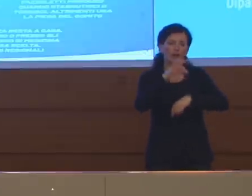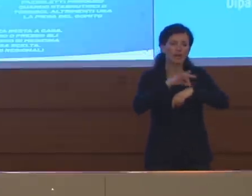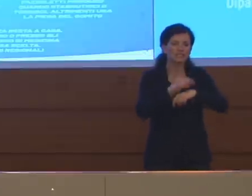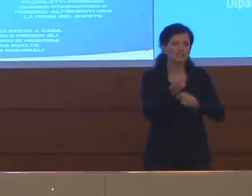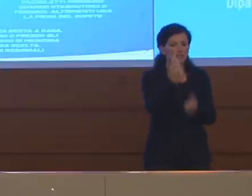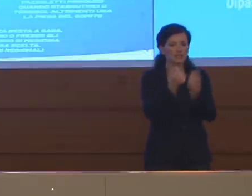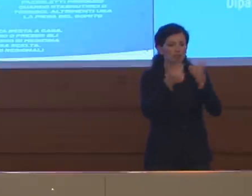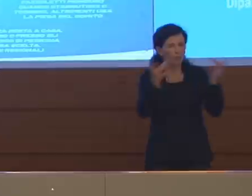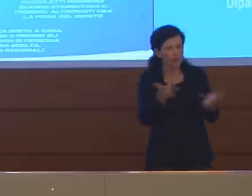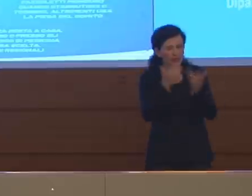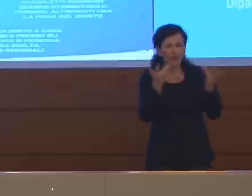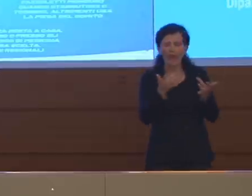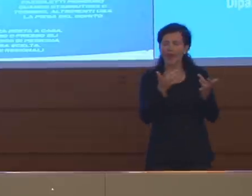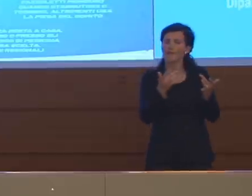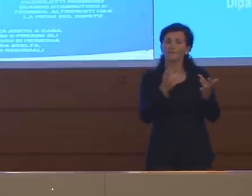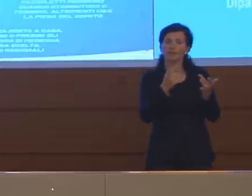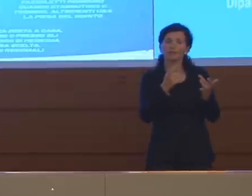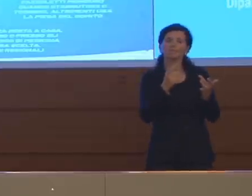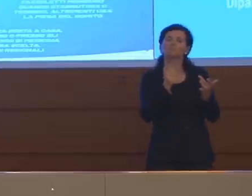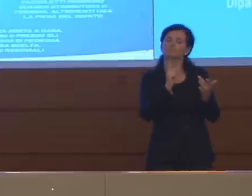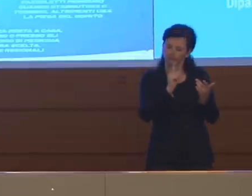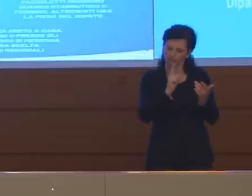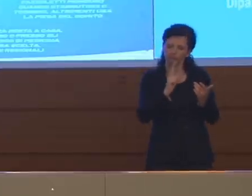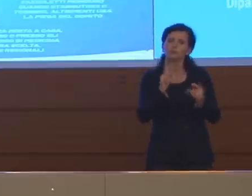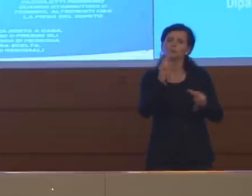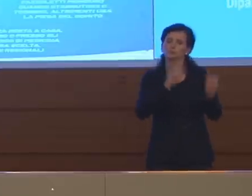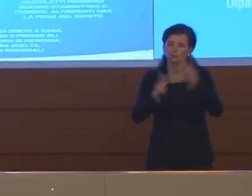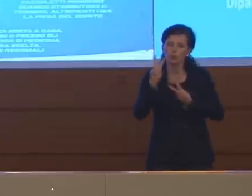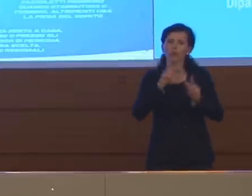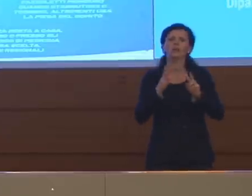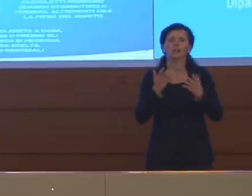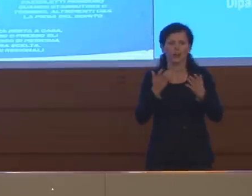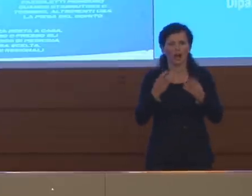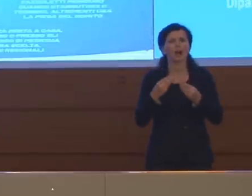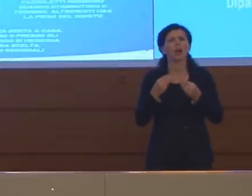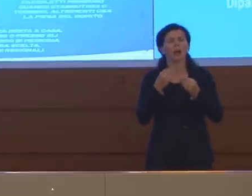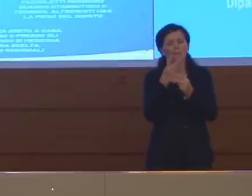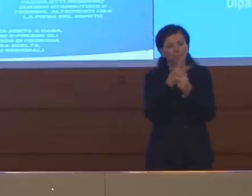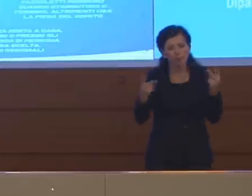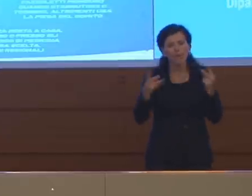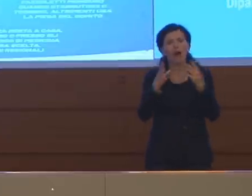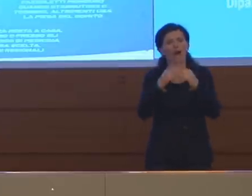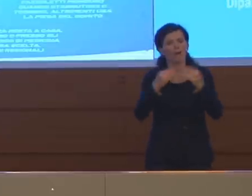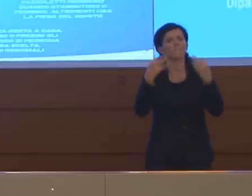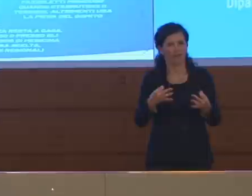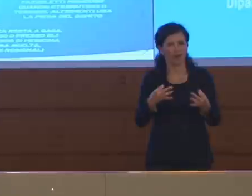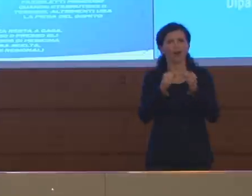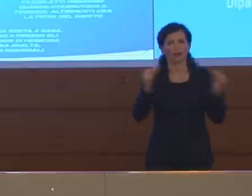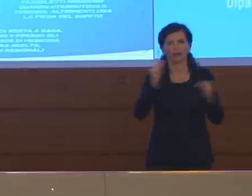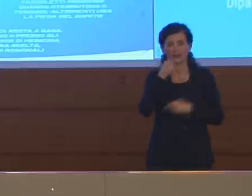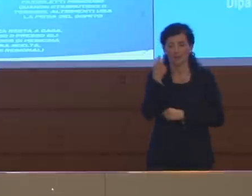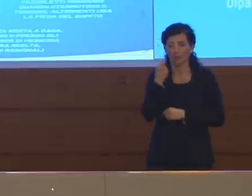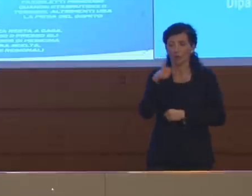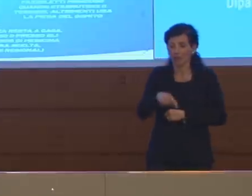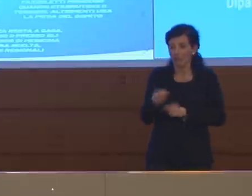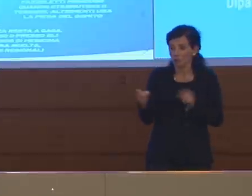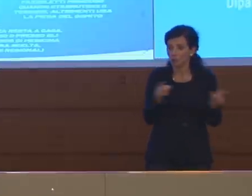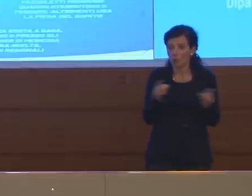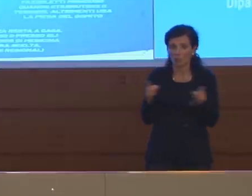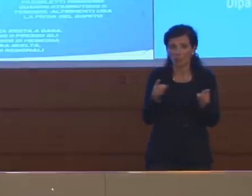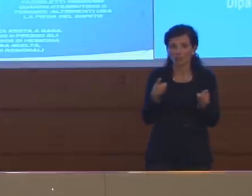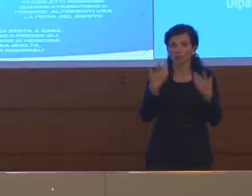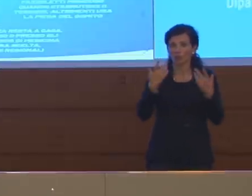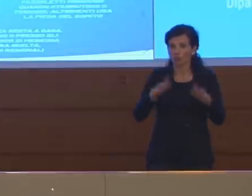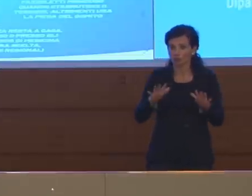poter, grazie al fatto che comunque mediamente al di là di queste giornate, ma insomma mediamente oggi siamo in una fase in cui si erogano oltre